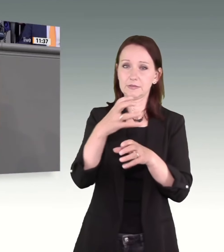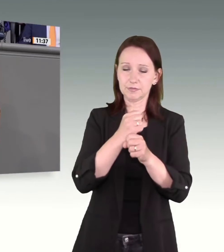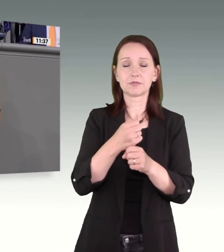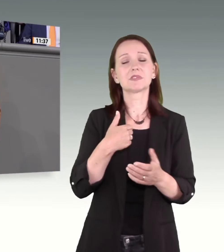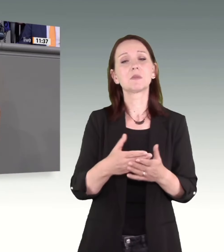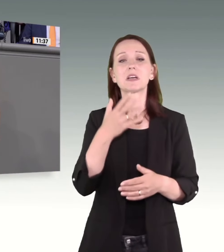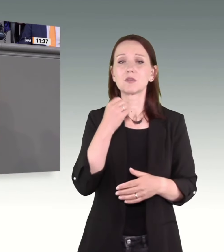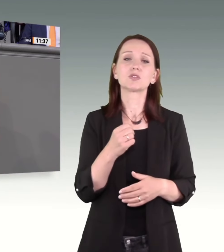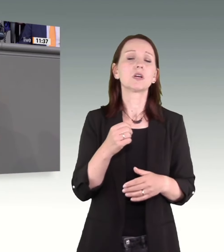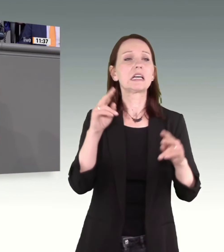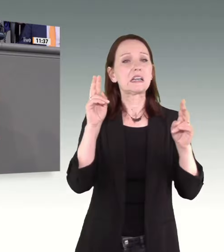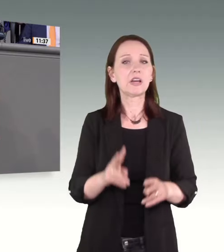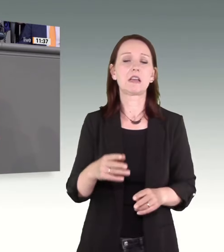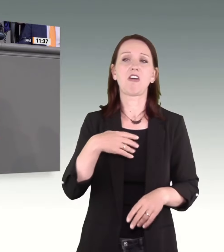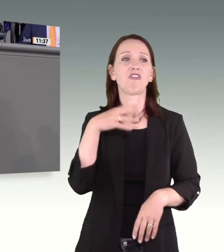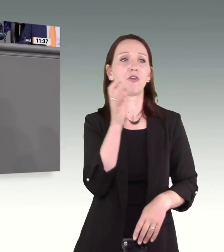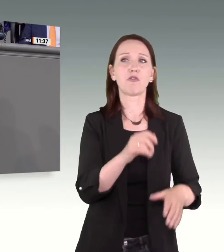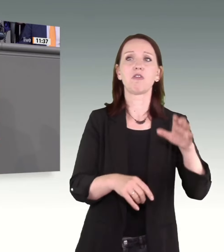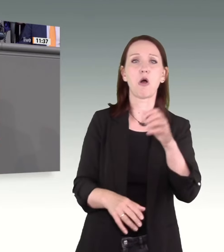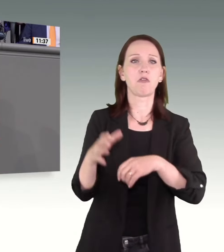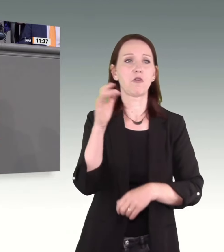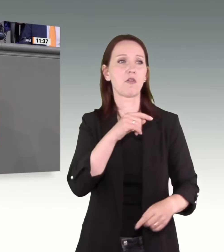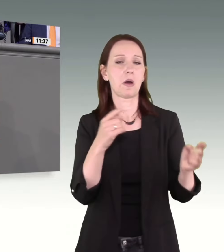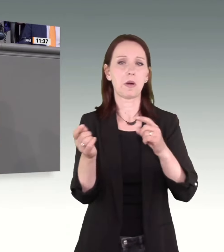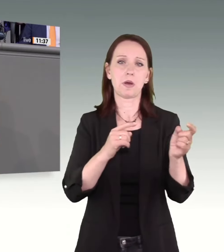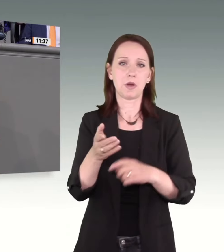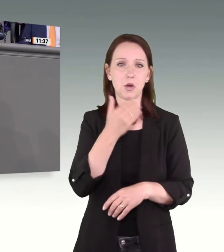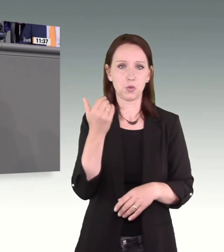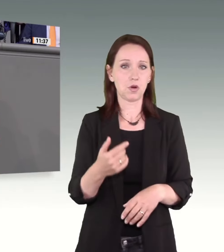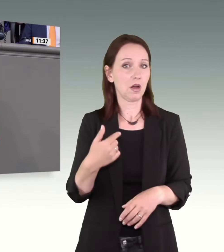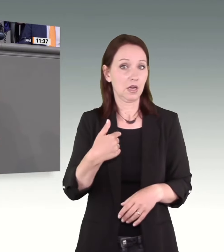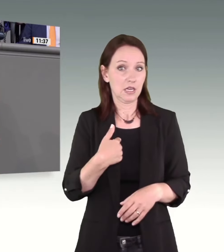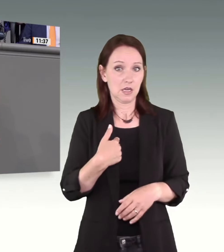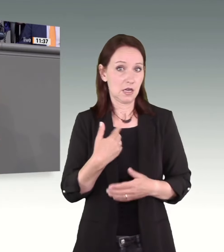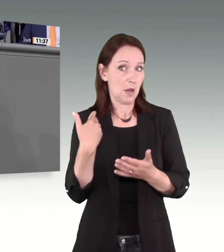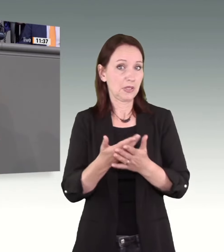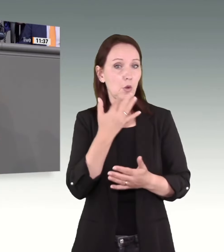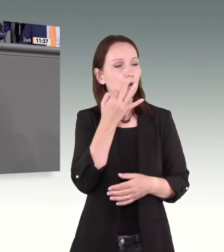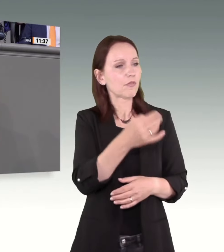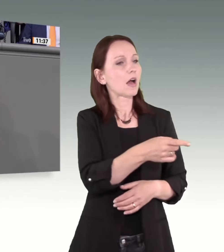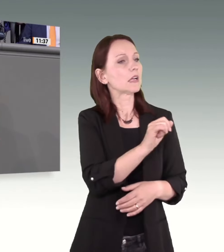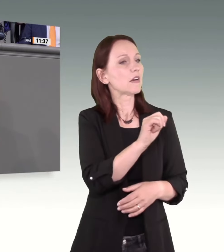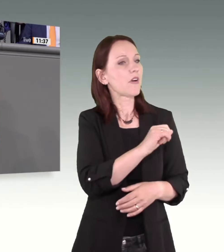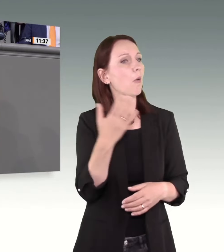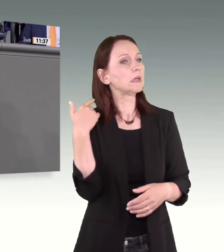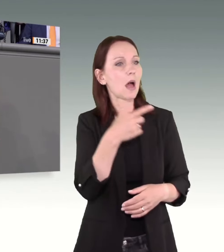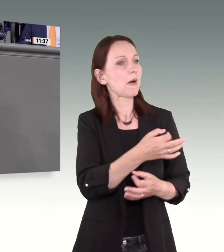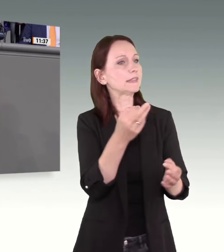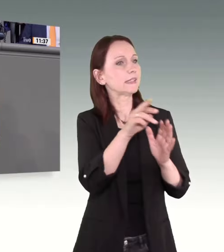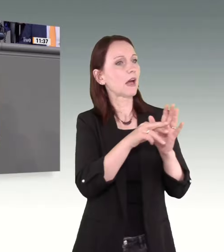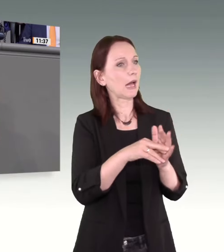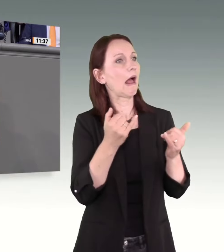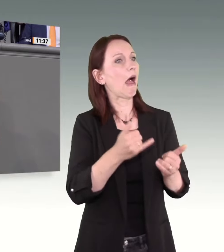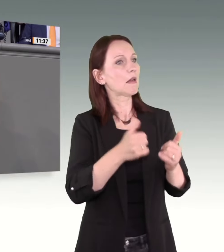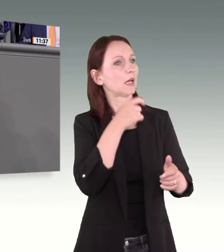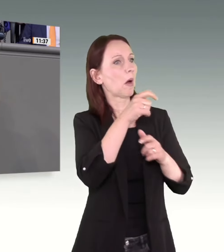Polemik und gegenseitigen Vorwürfen, von uns hat, glaube ich, auch niemand gefragt, warum Sie in der Vergangenheit nicht Dinge geregelt haben, die Sie jetzt vorschlagen. Also lassen Sie es doch